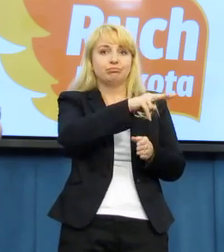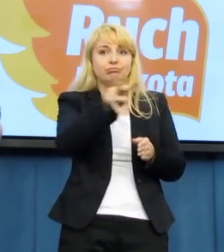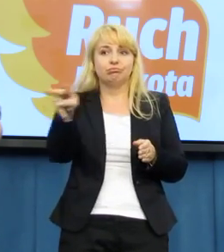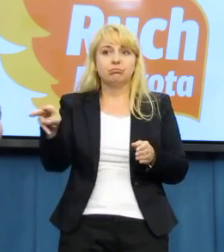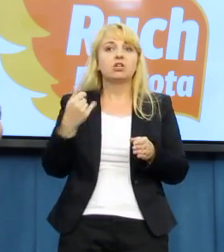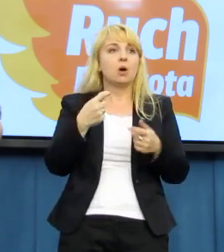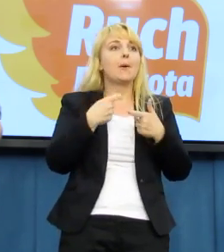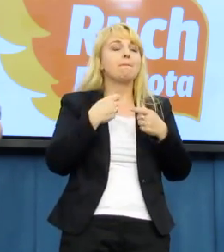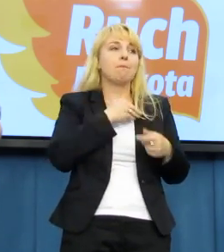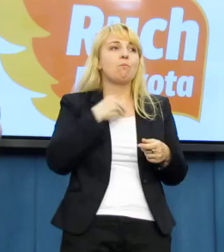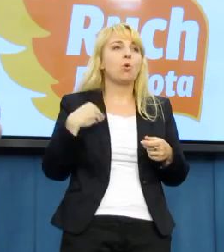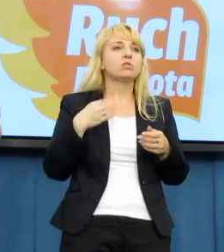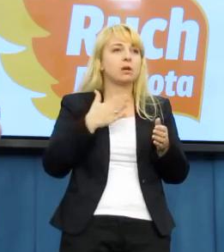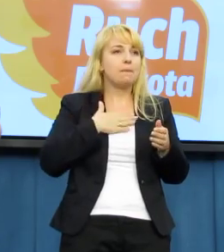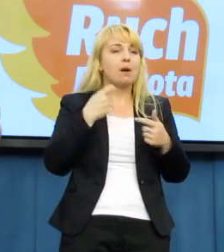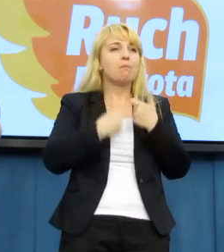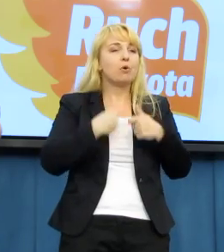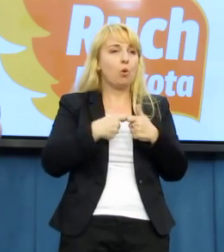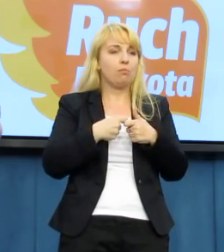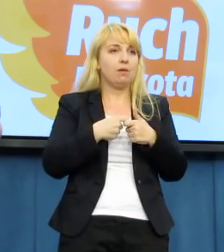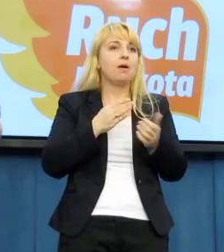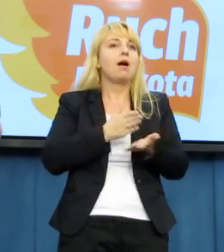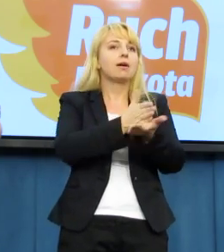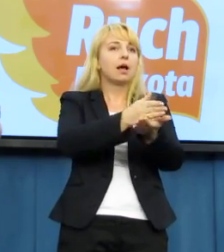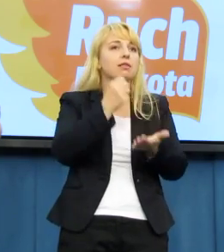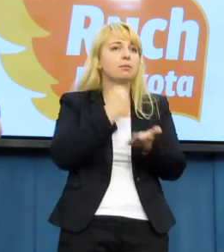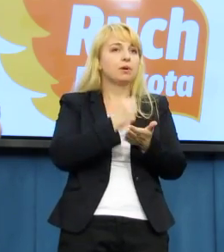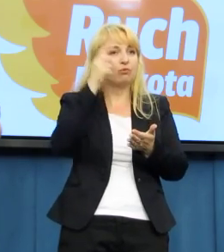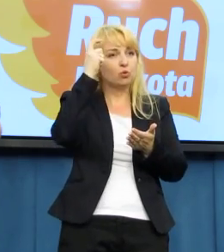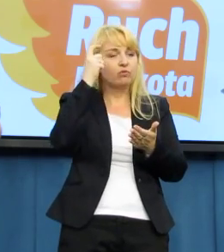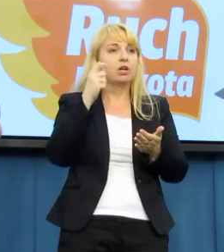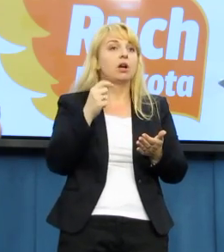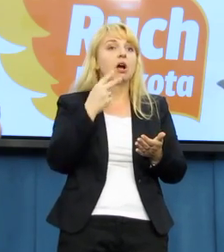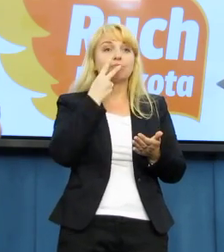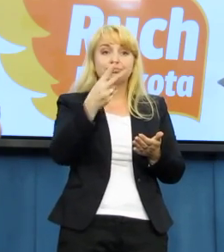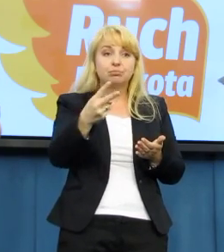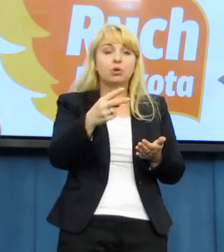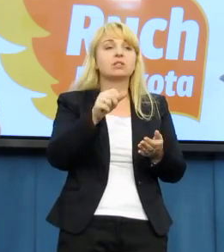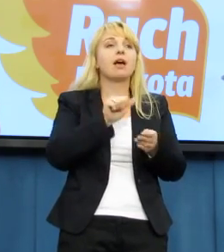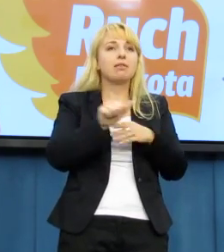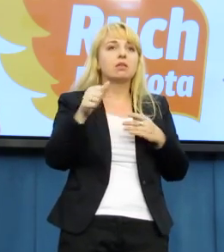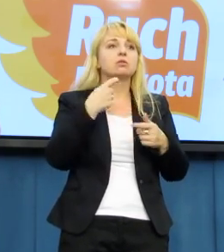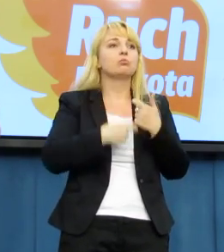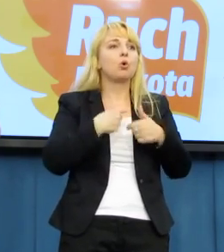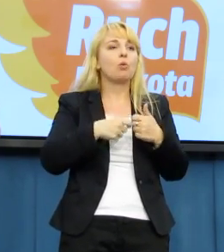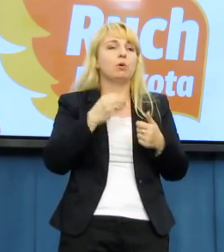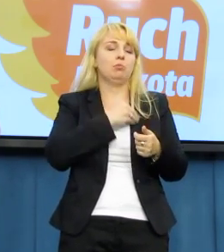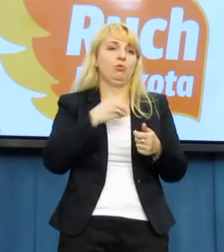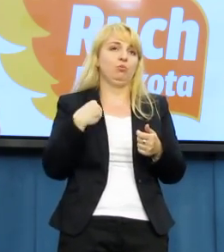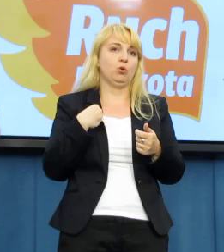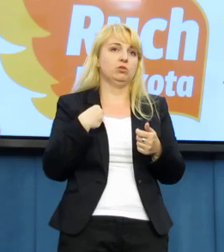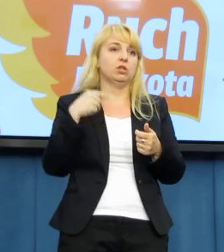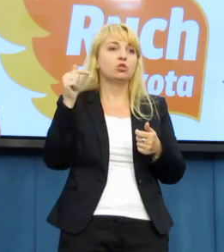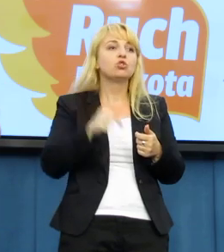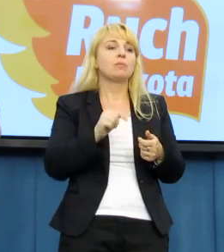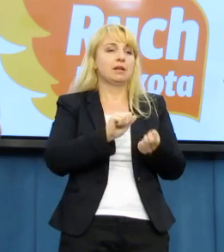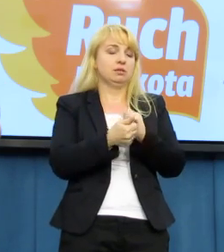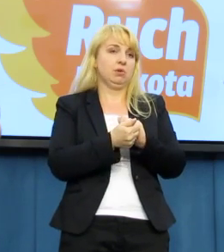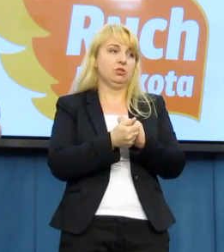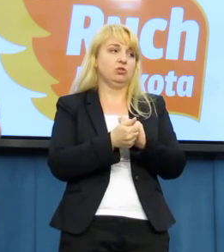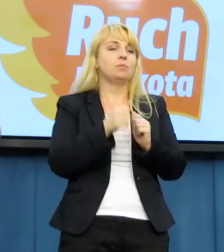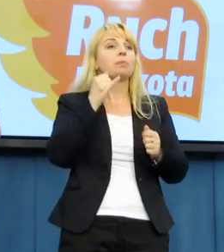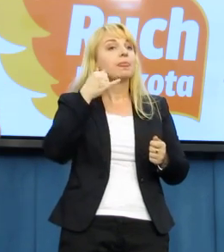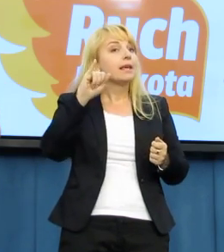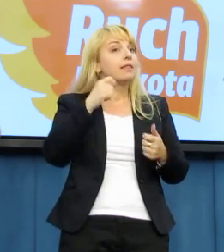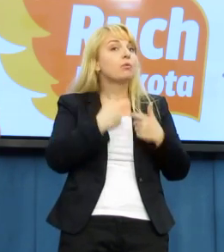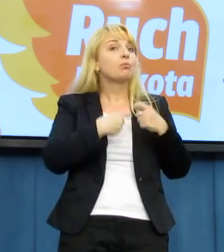Rada Praw Człowieka ONZ zwróciła wczoraj na to uwagę, że jednak ten problem istnieje. Inną kwestią,